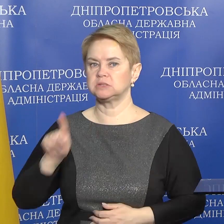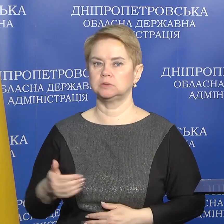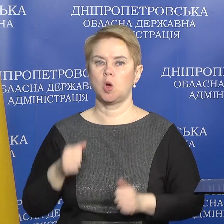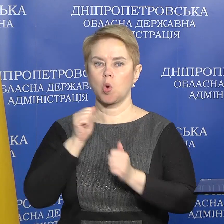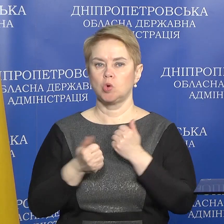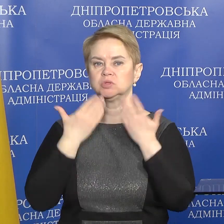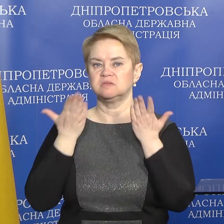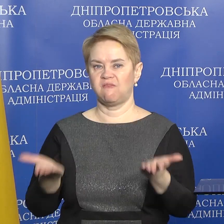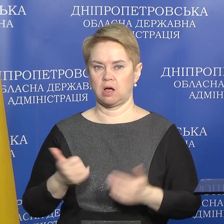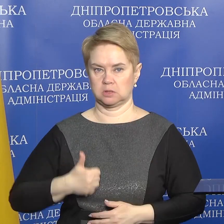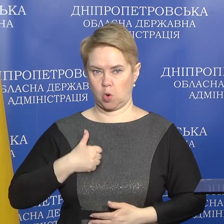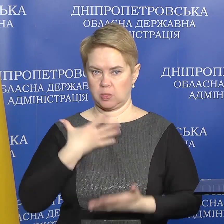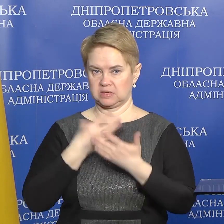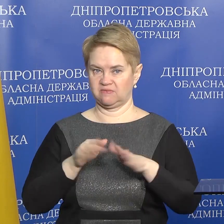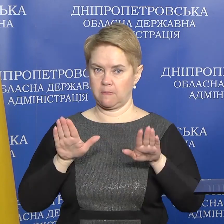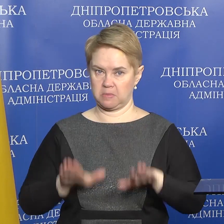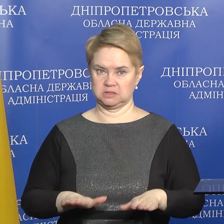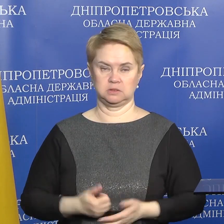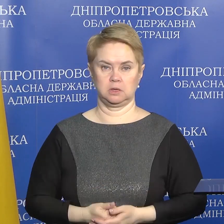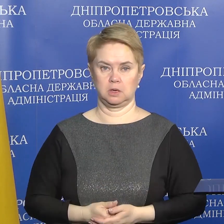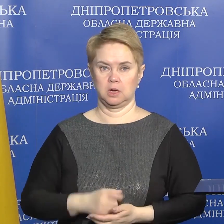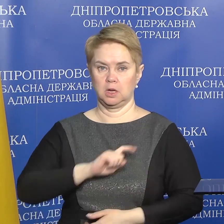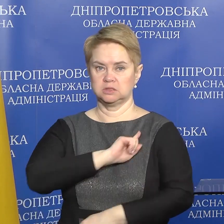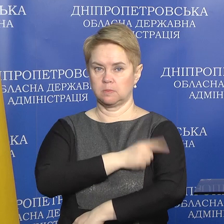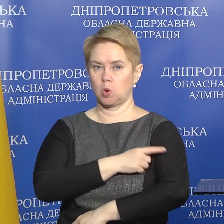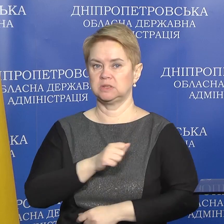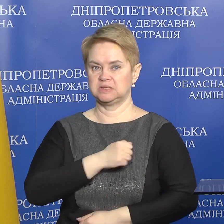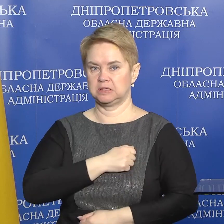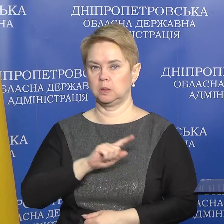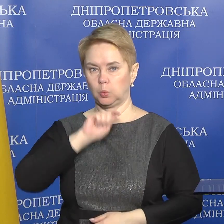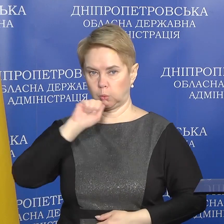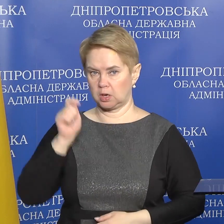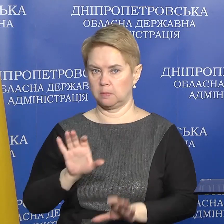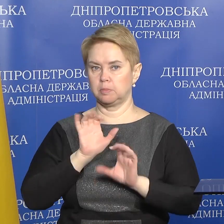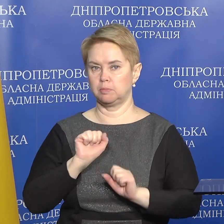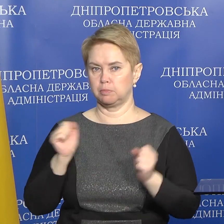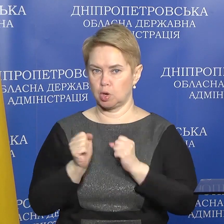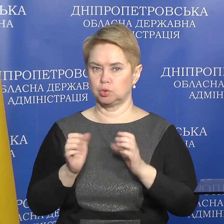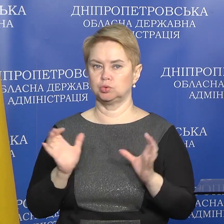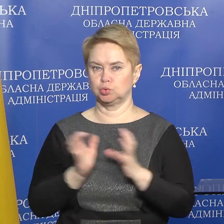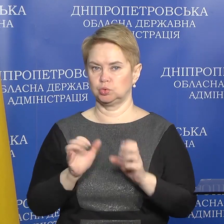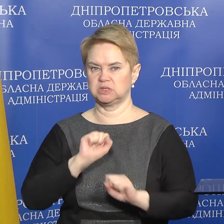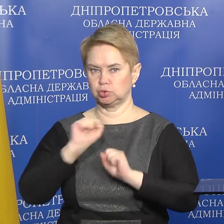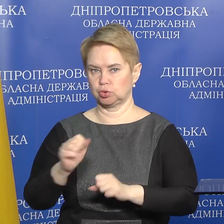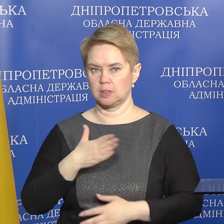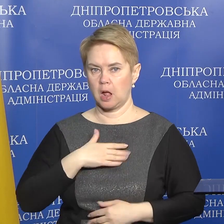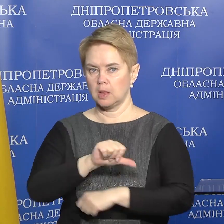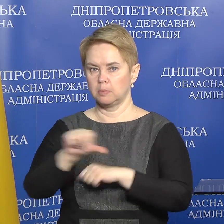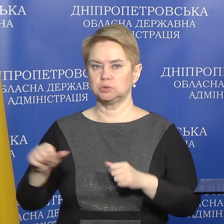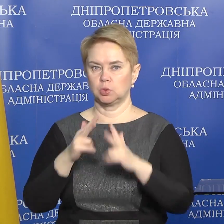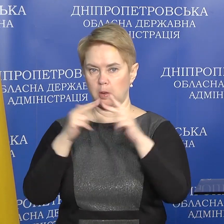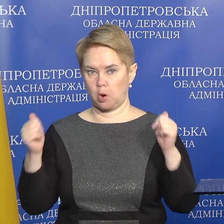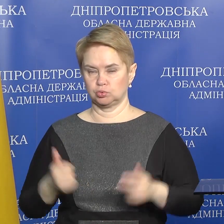кожен з вас, герої на своєму місці. Збройні сили України, які бережуть і захищають нас, на підступах до